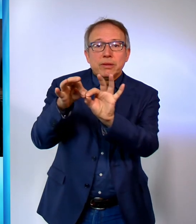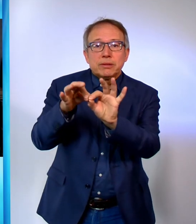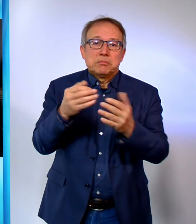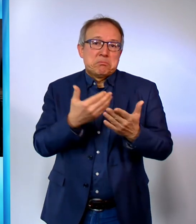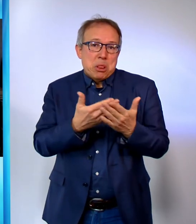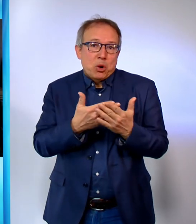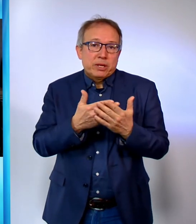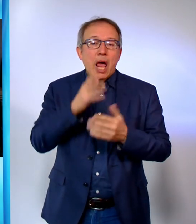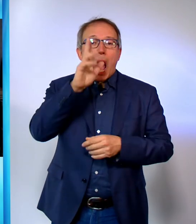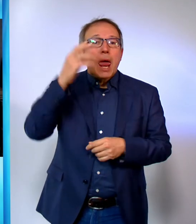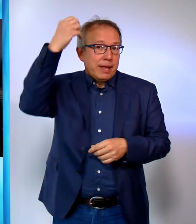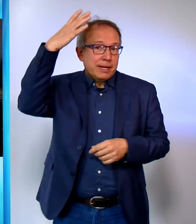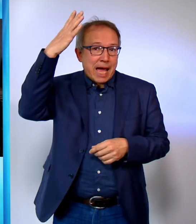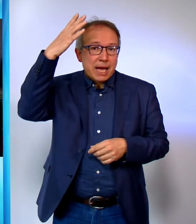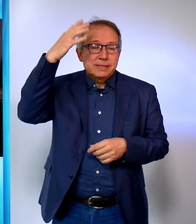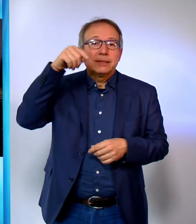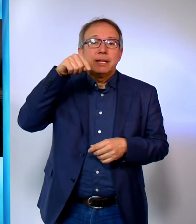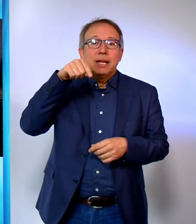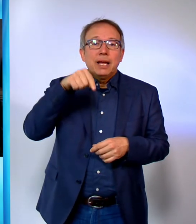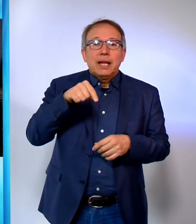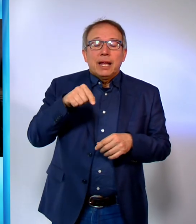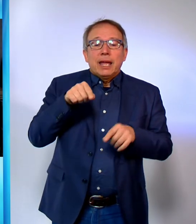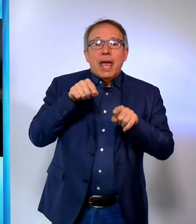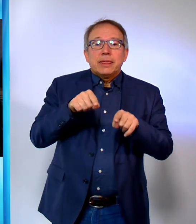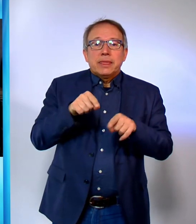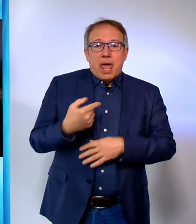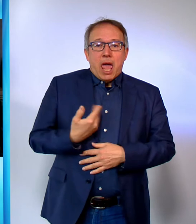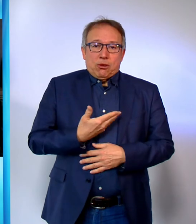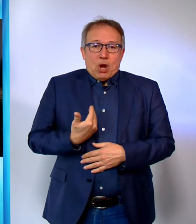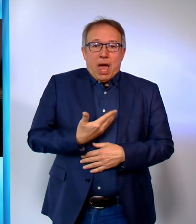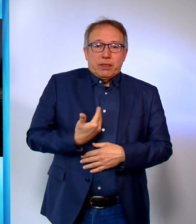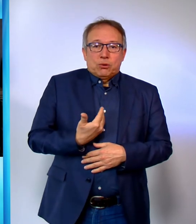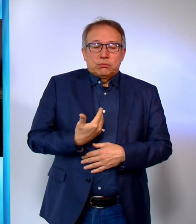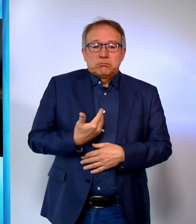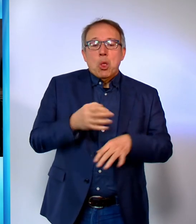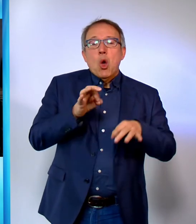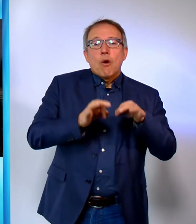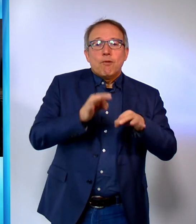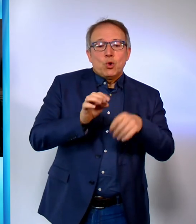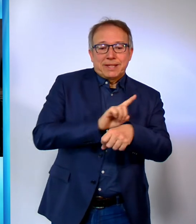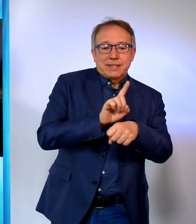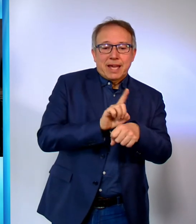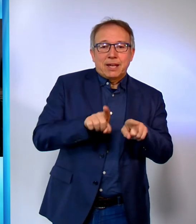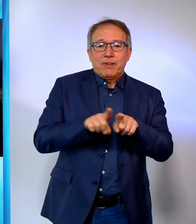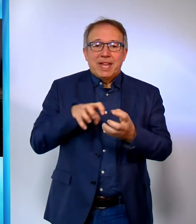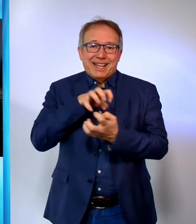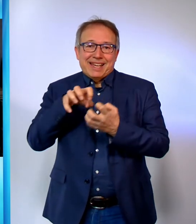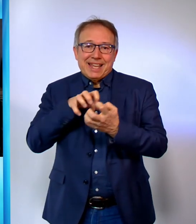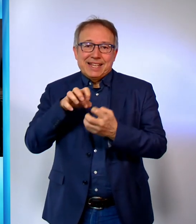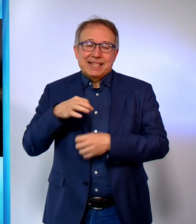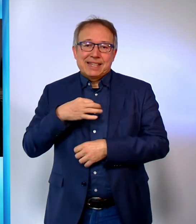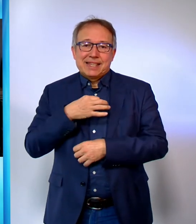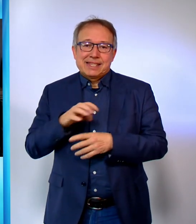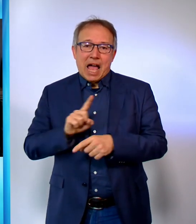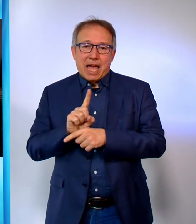heißt, der Heilige Geist treibt Jesus in Entscheidungsexerzitien. Wüstenzeit ist Krisenzeit